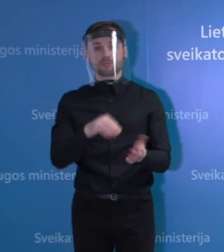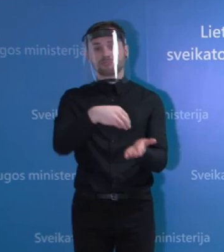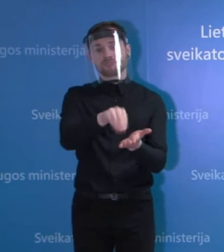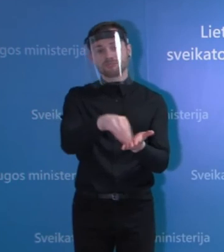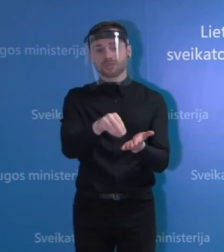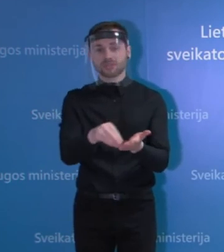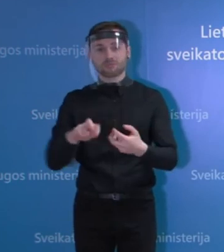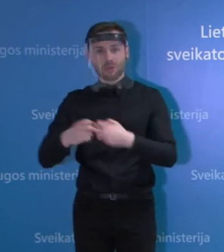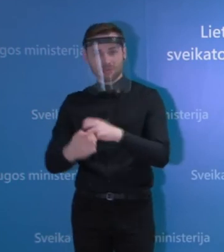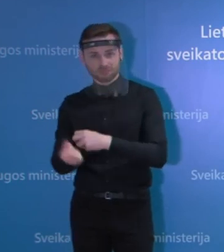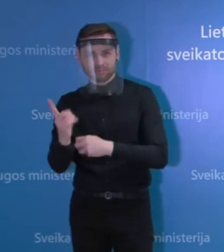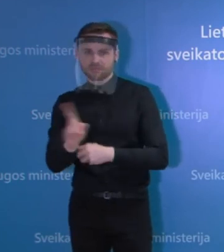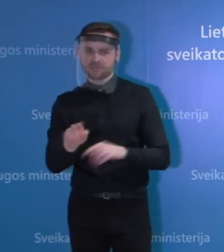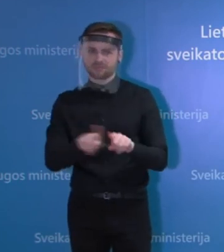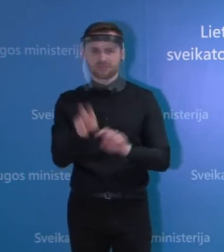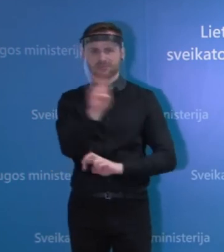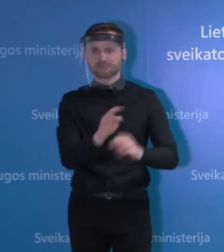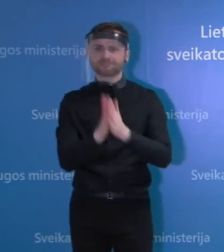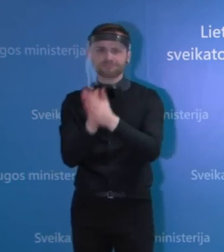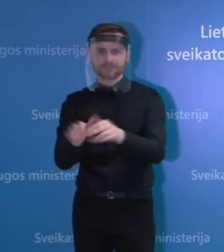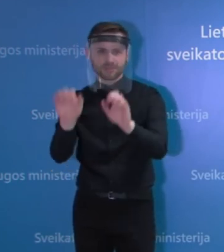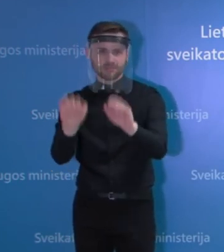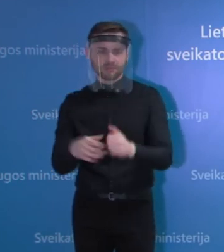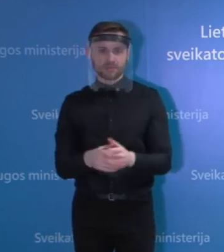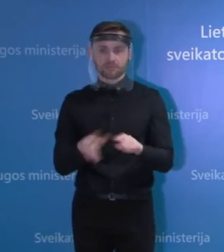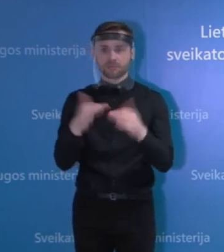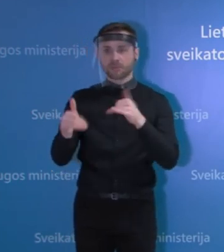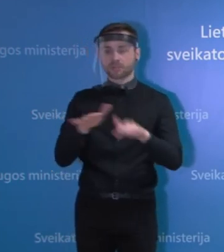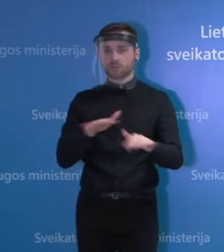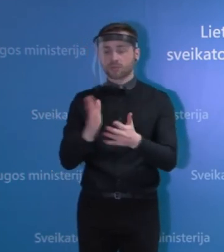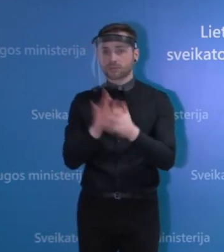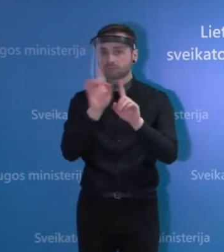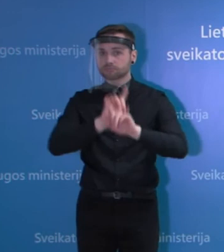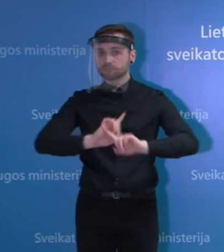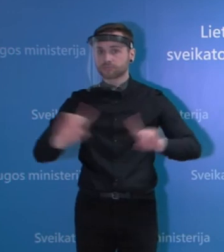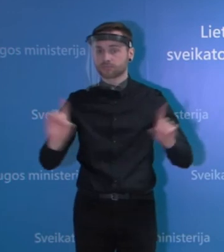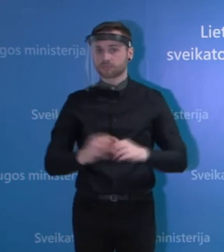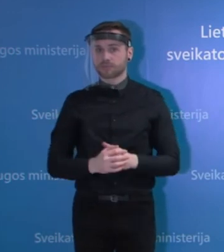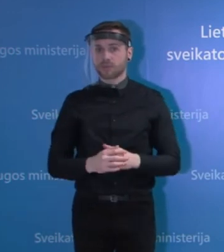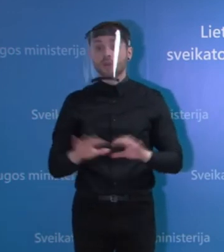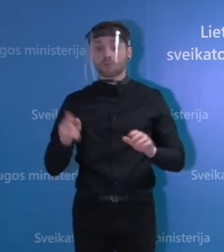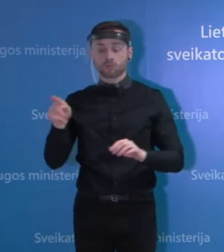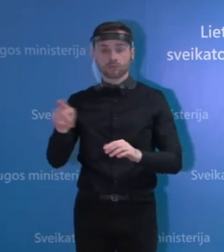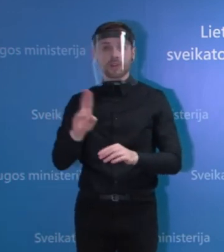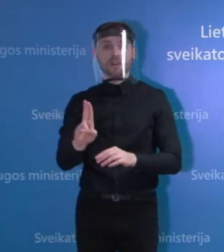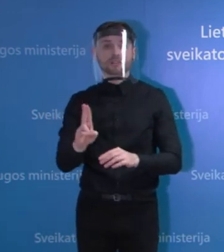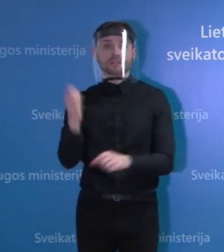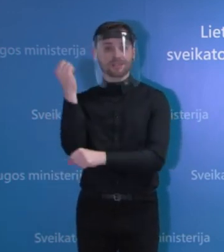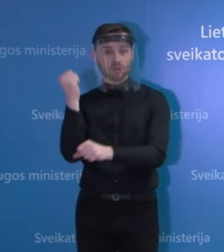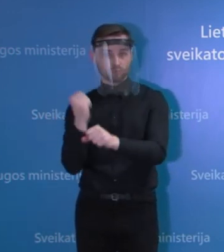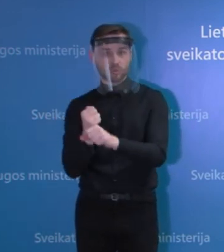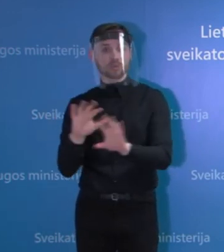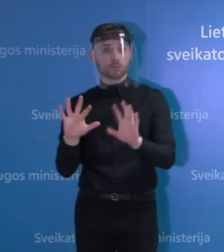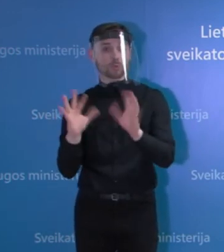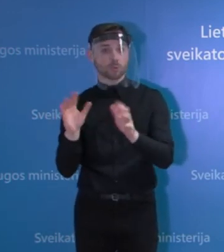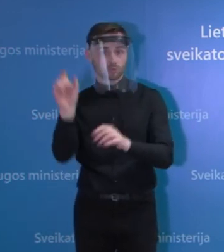tikras priekes. Patingai žinant, kiek šita situacija yra jautri dabar. Ir ypatingai, jeigu tai yra darbuotojai, ne lankytojai, bet